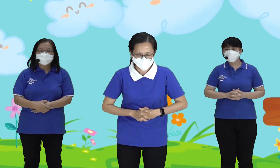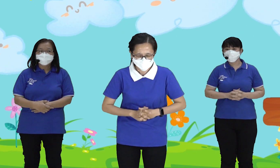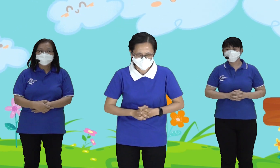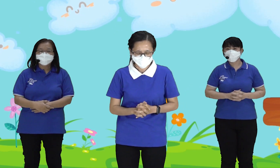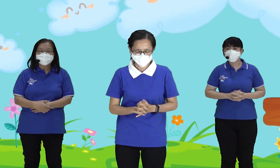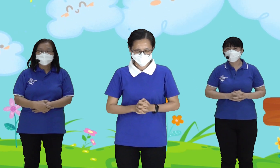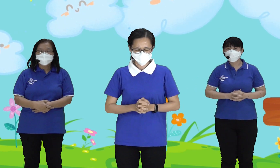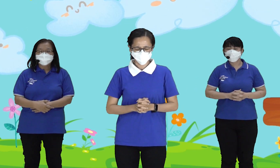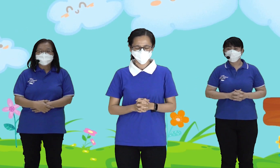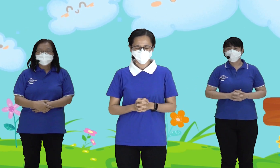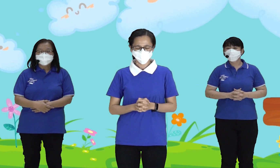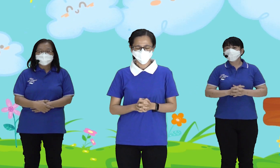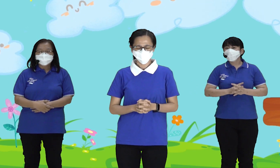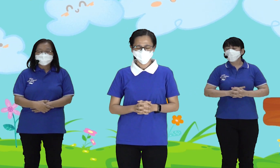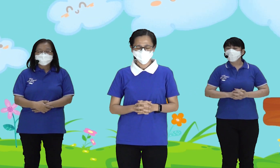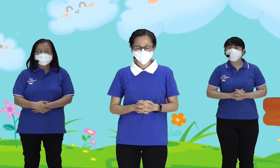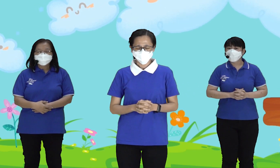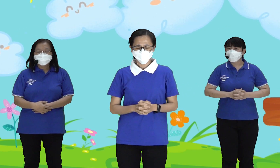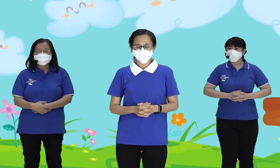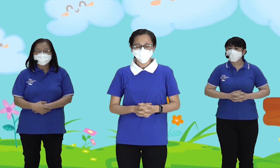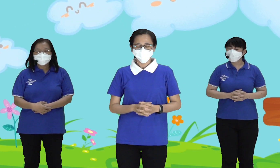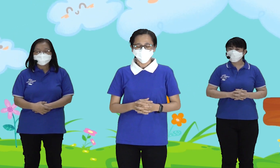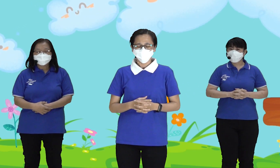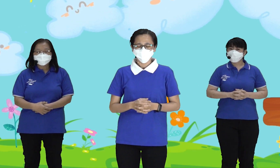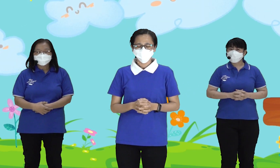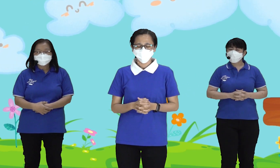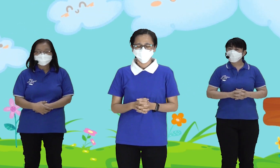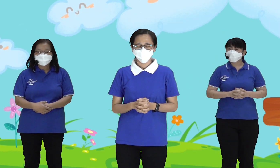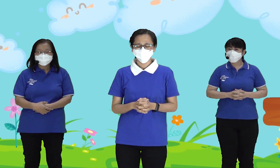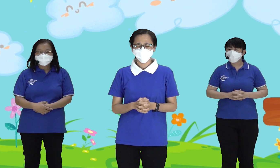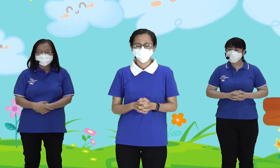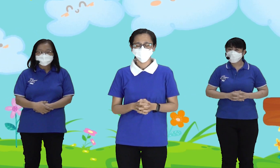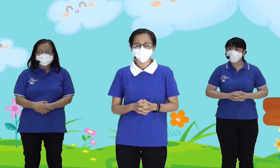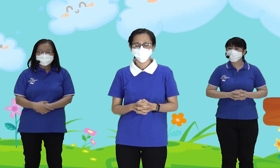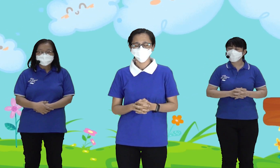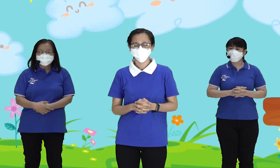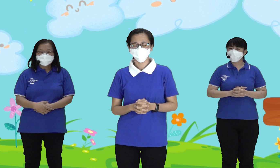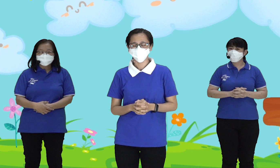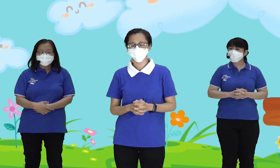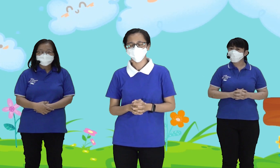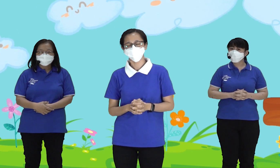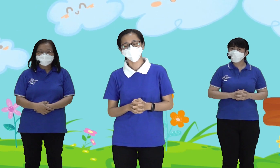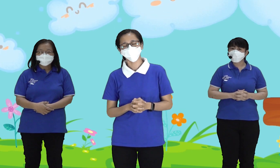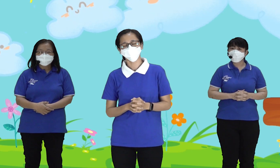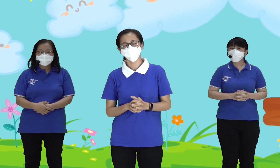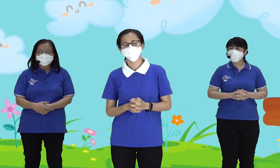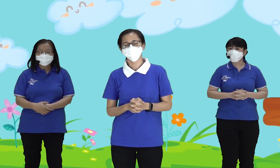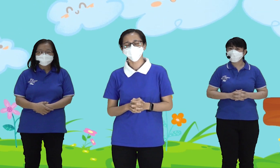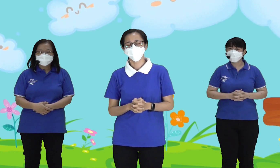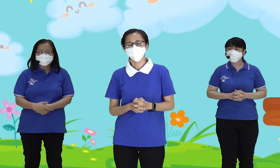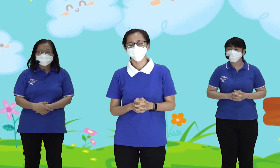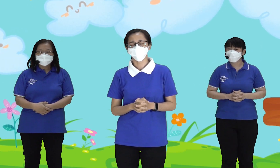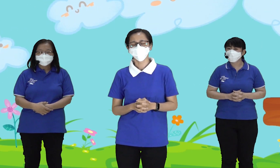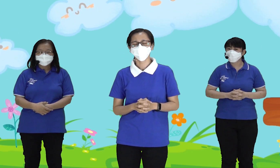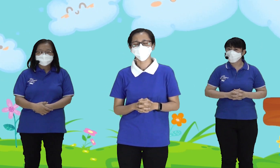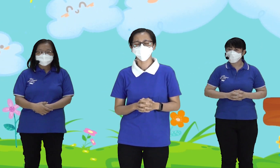doa Firman Tuhan Yuk anak-anak Kita siapkan hati kita Siapkan telinga kita Pikiran kita Kita mau